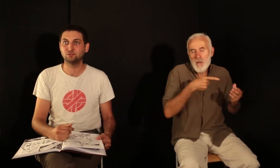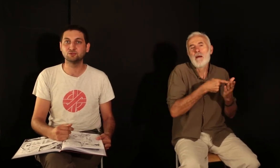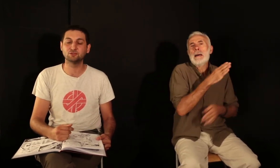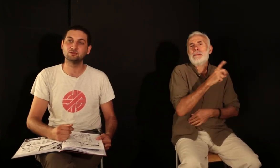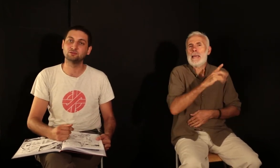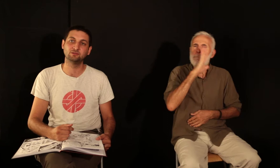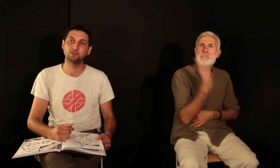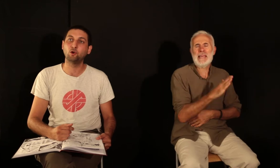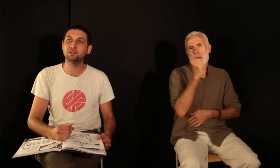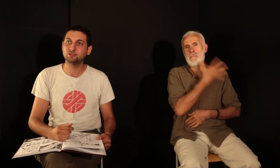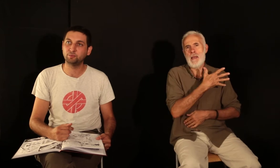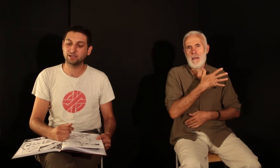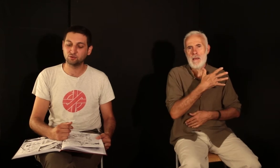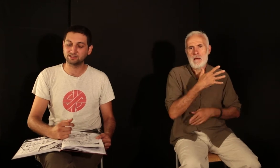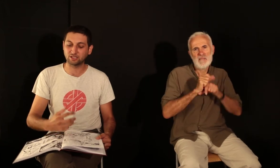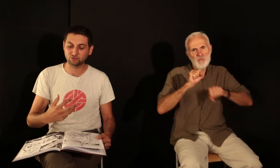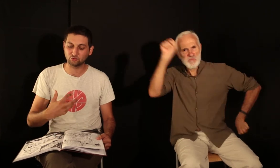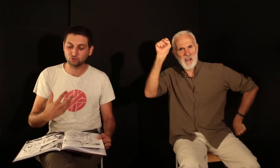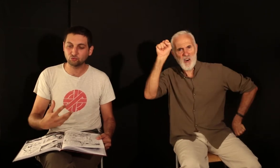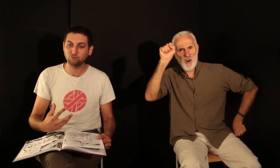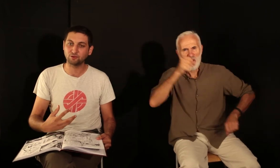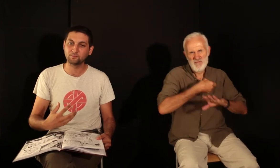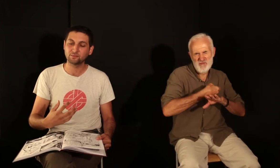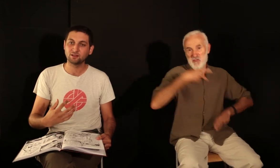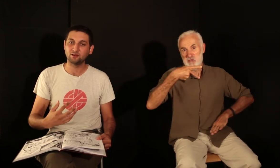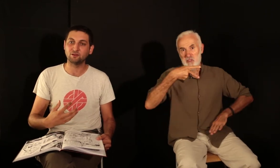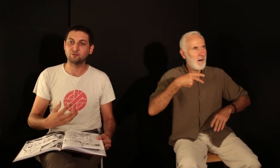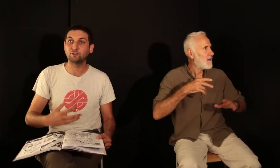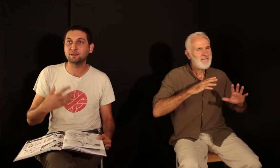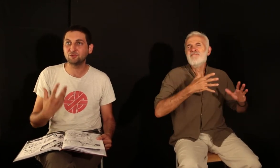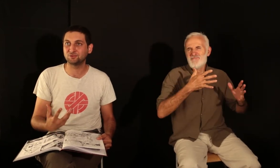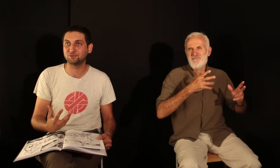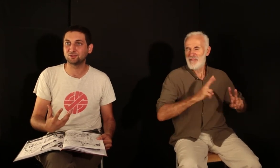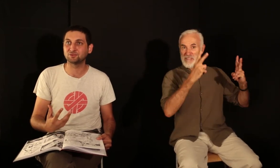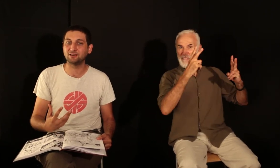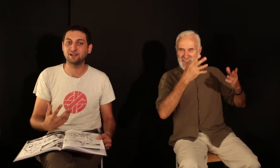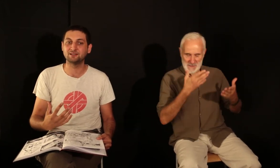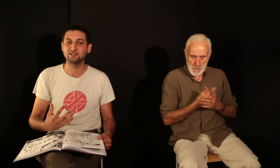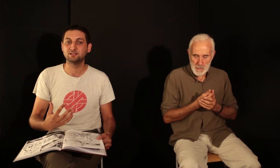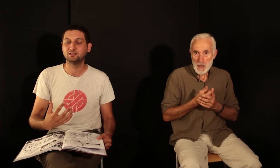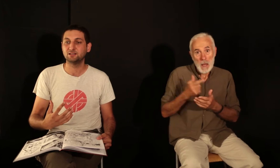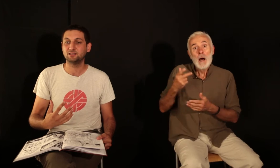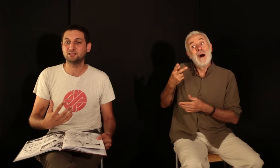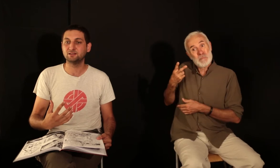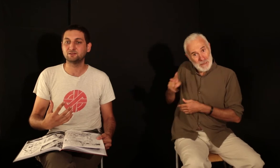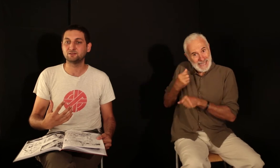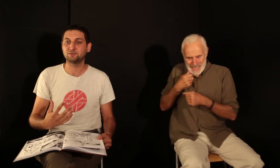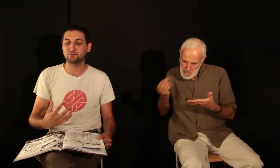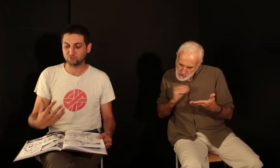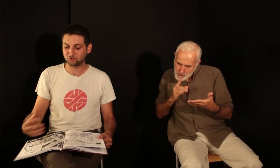Donc, au BD de super-héros. Et c'est quelque chose qu'on retrouve vraiment dans son travail. Et ce que